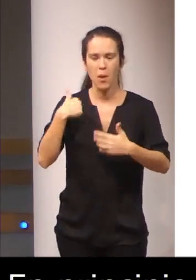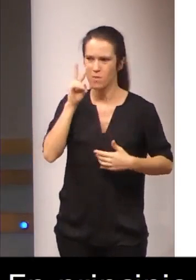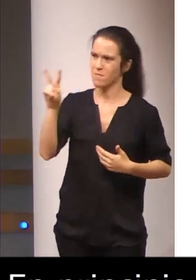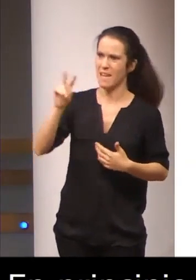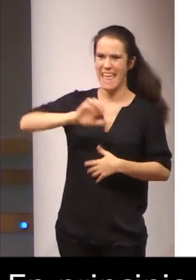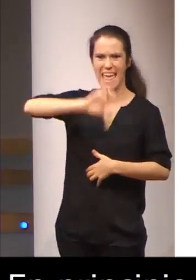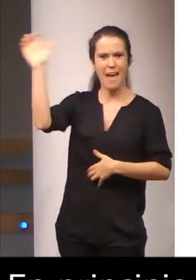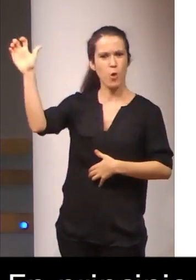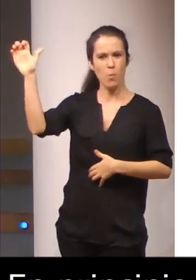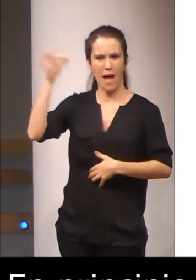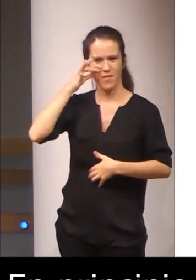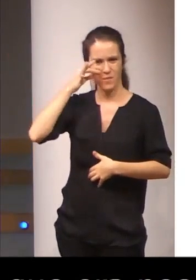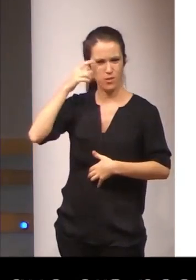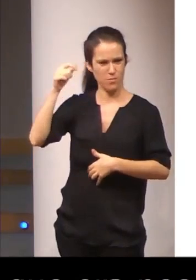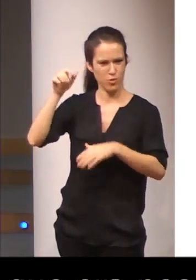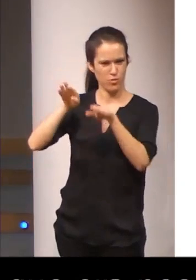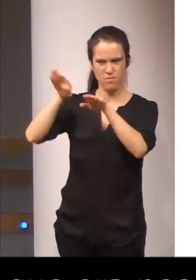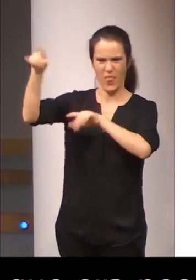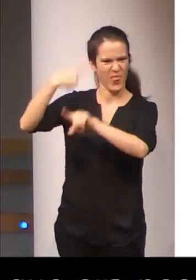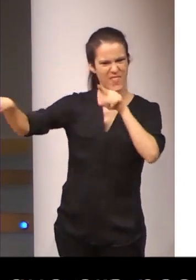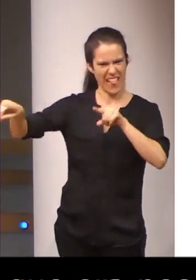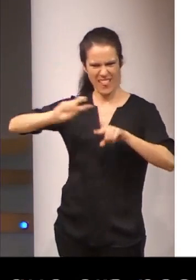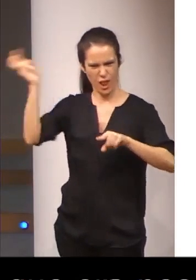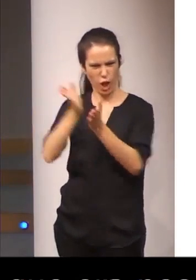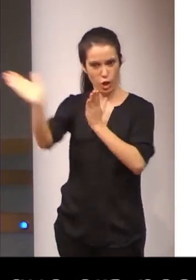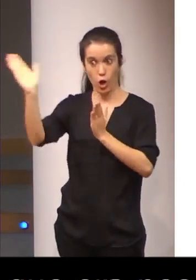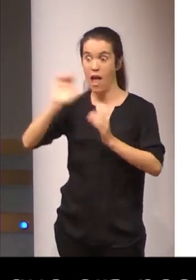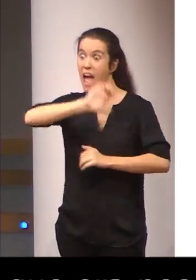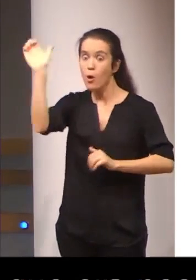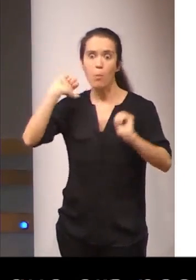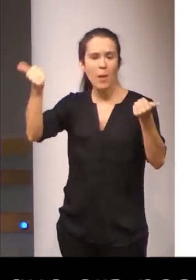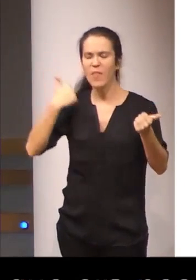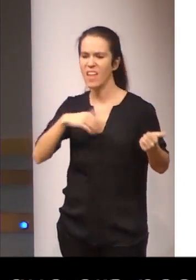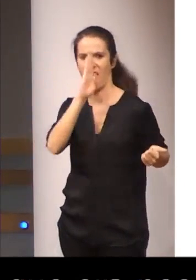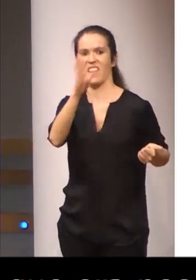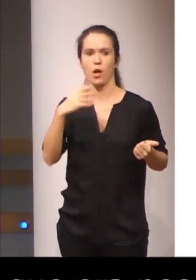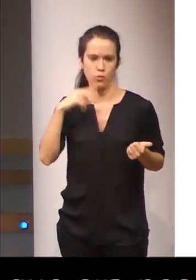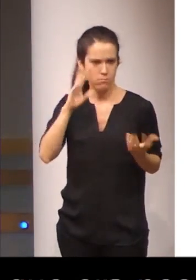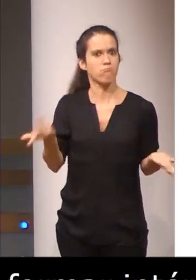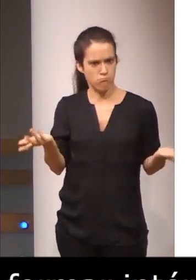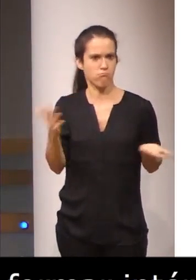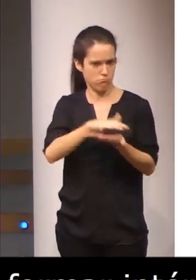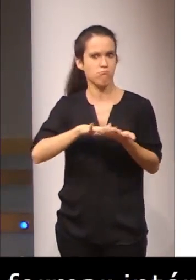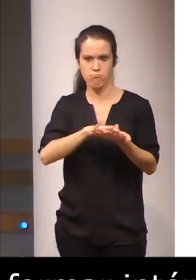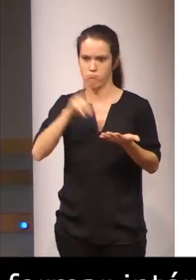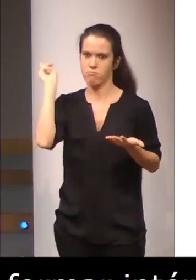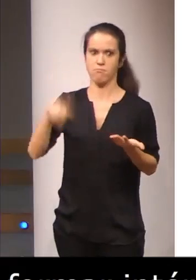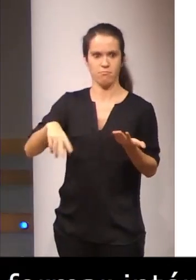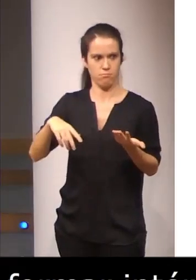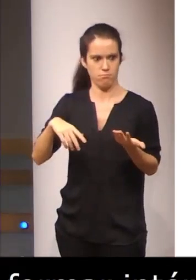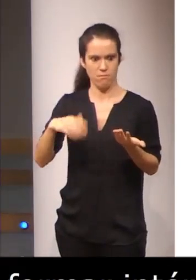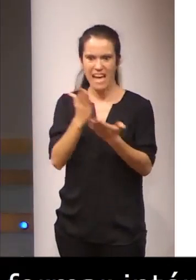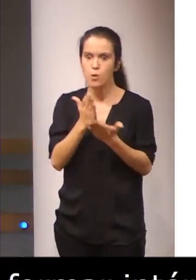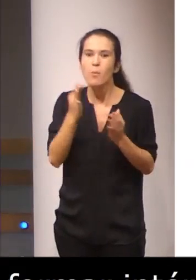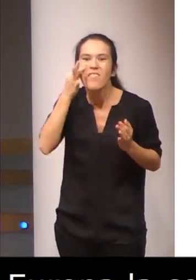la cosa iba por caminos contrarios. En Europa, desde el comienzo, se consideró que, como debe ser, la lengua de signos es objeto de estudio